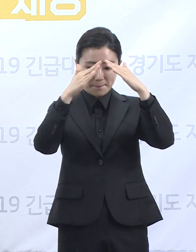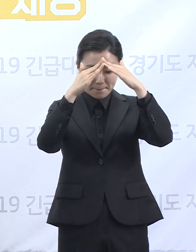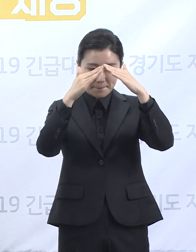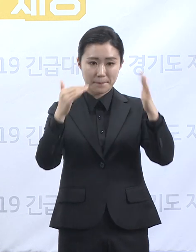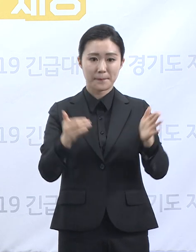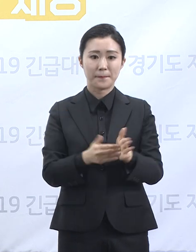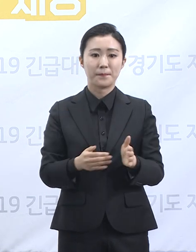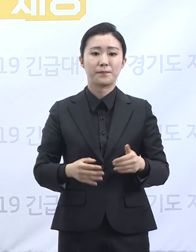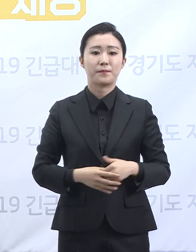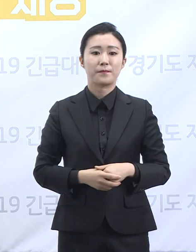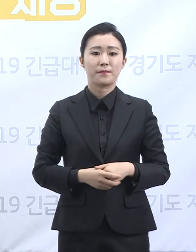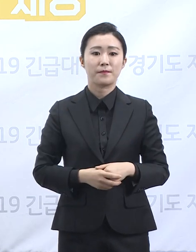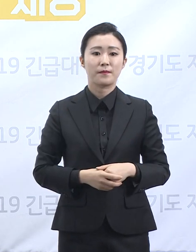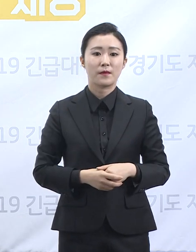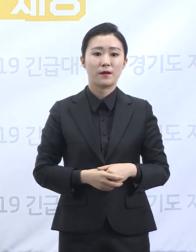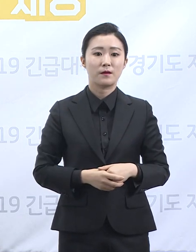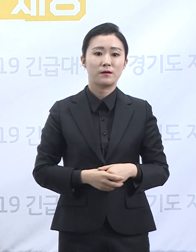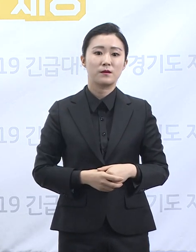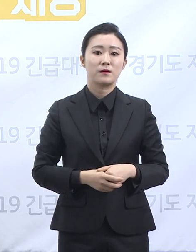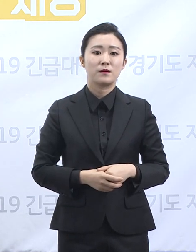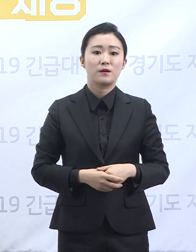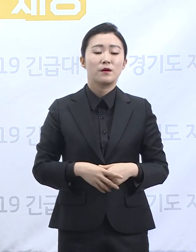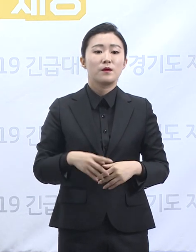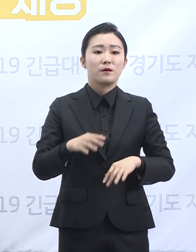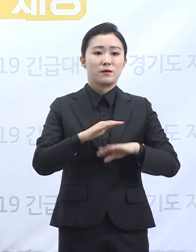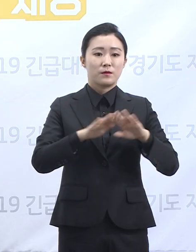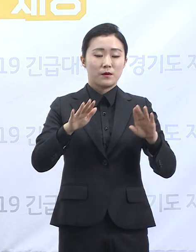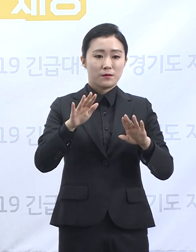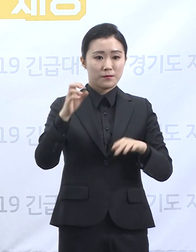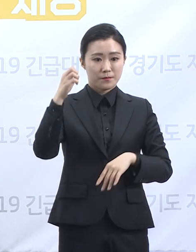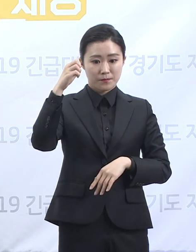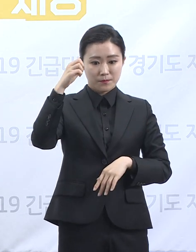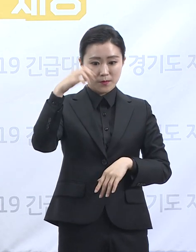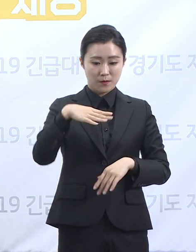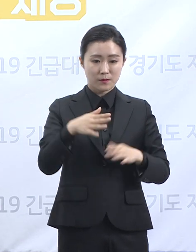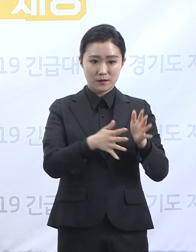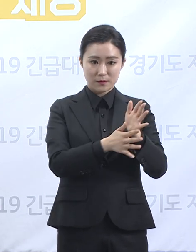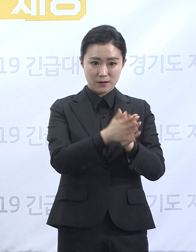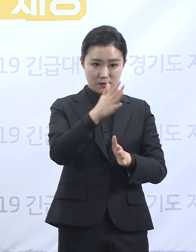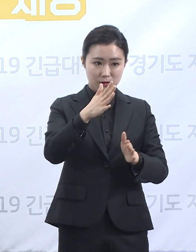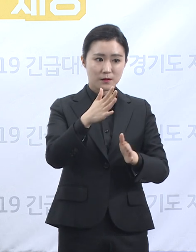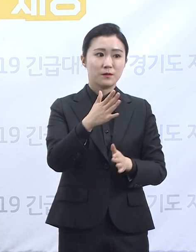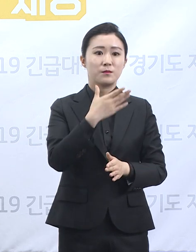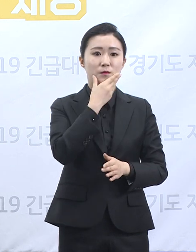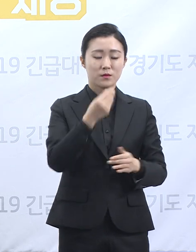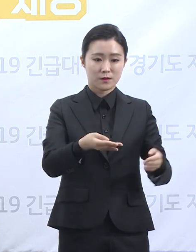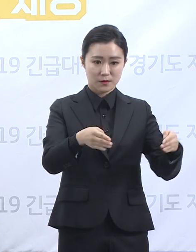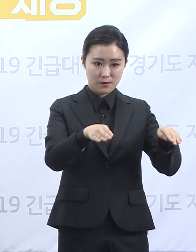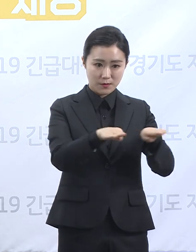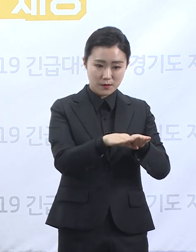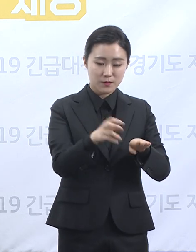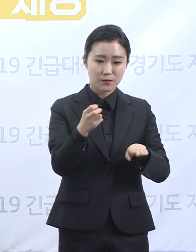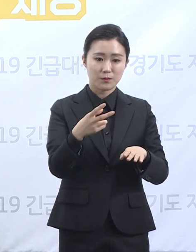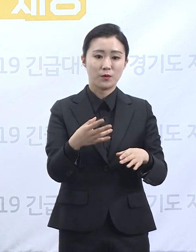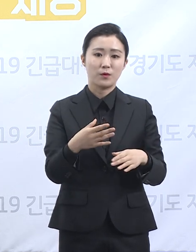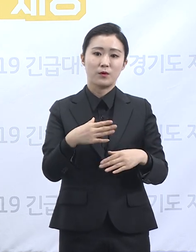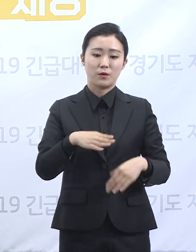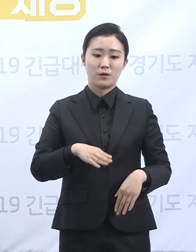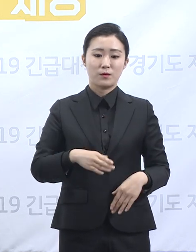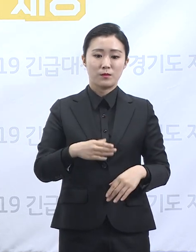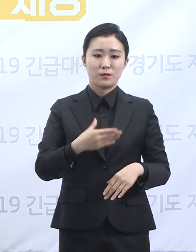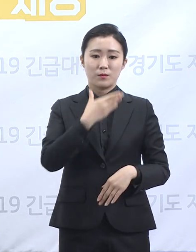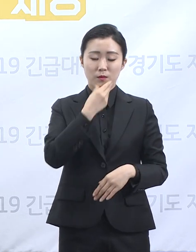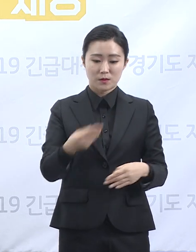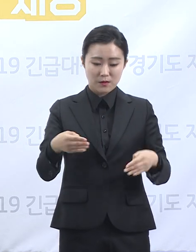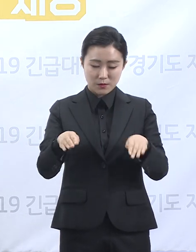센터가 입주해 있는 광명시 복지관, 지역아동센터 이용자, 종사자 등 관련된 130명에 대한